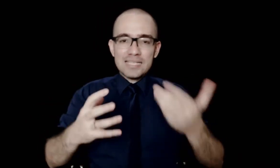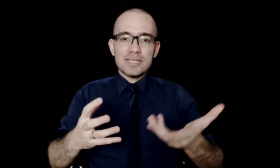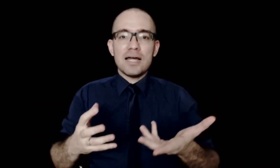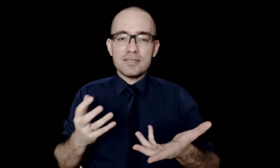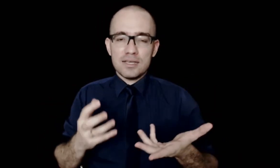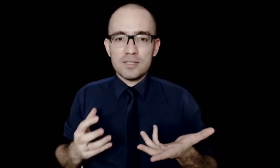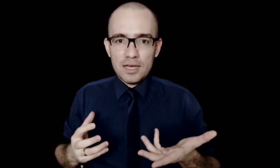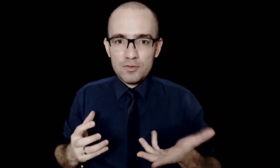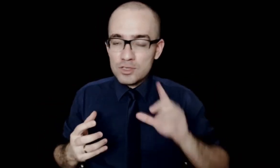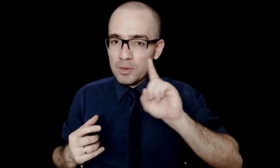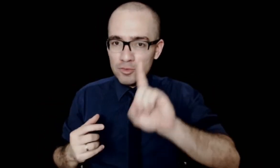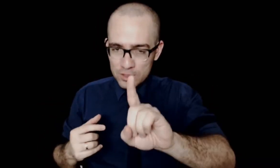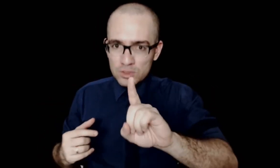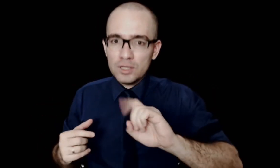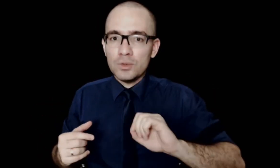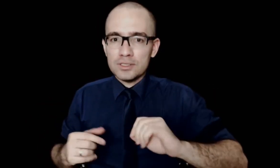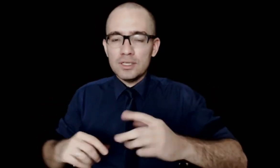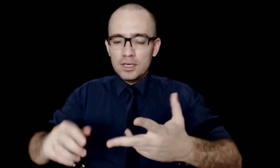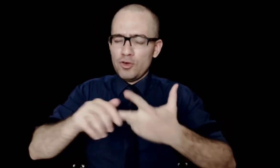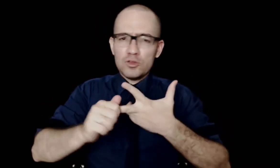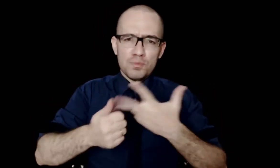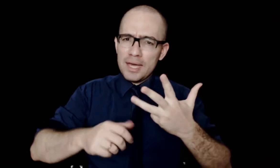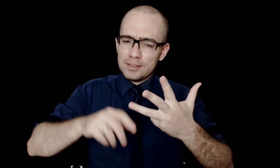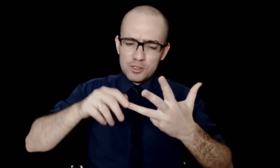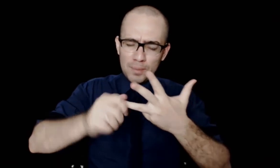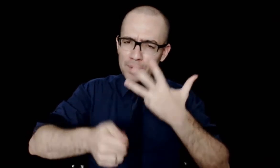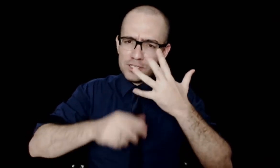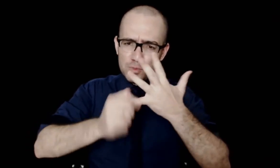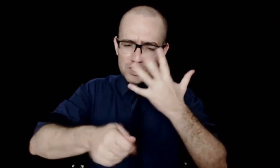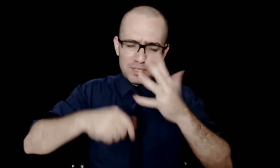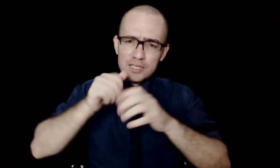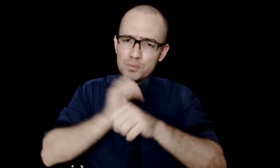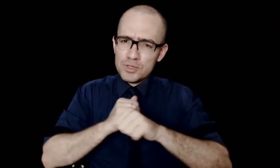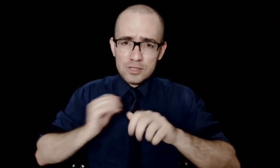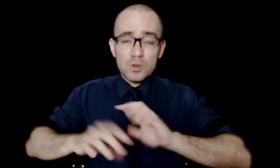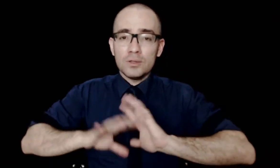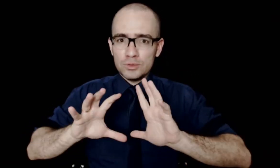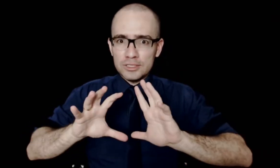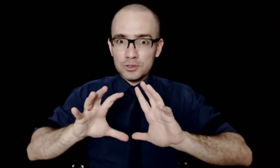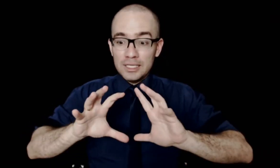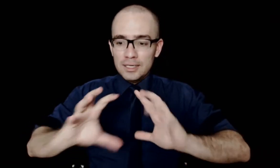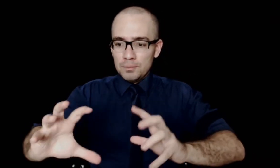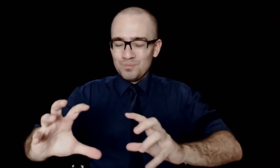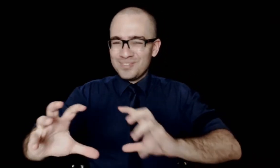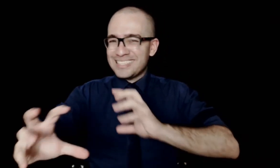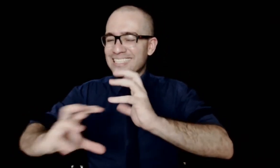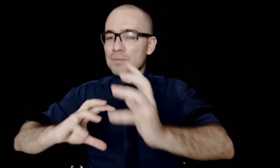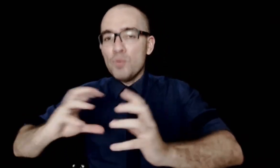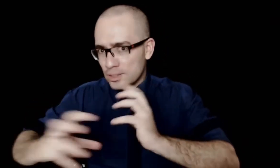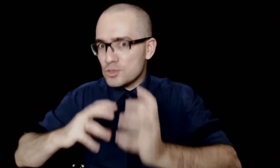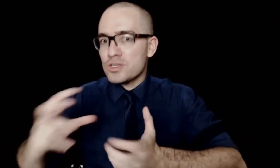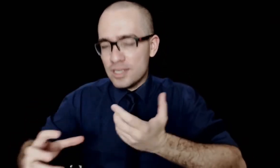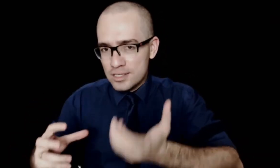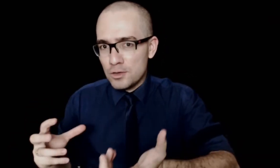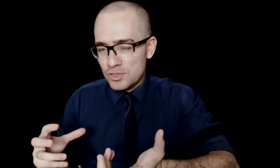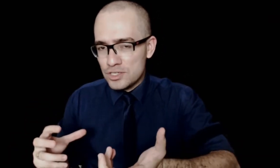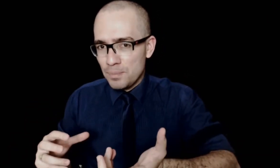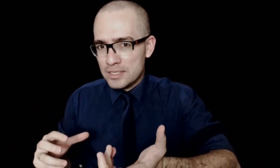Nessa análise das tarefas, eu também faço outra coisa. Eu falo de metas, de papéis, de responsabilidade, de processo, tudo isso. Tem muita associação, vocês já